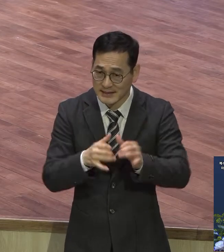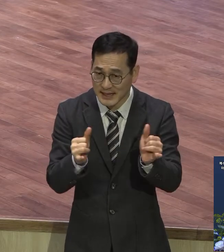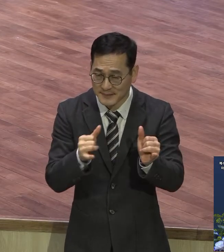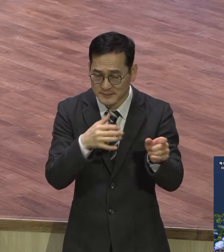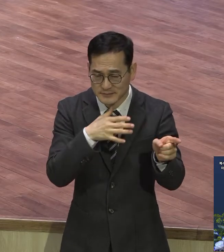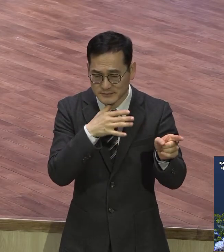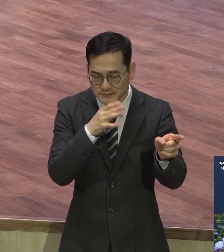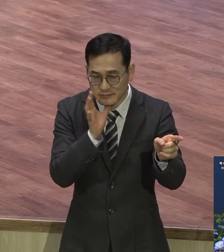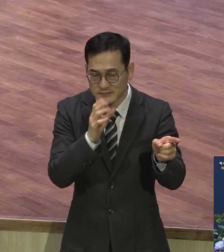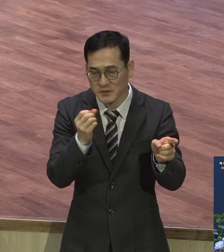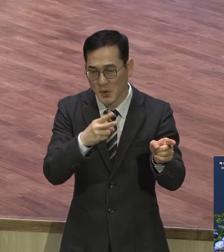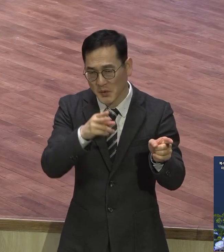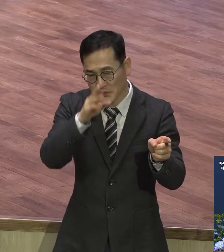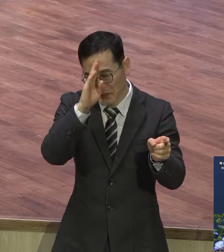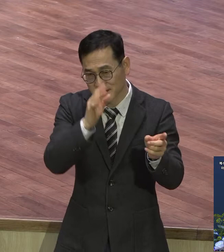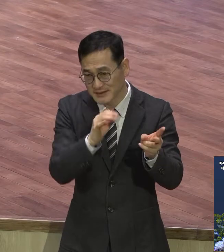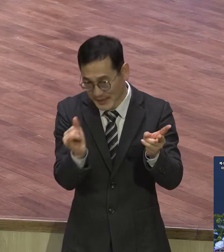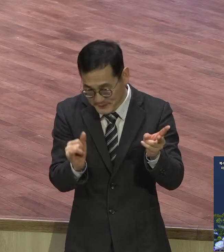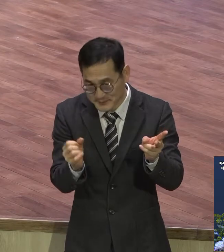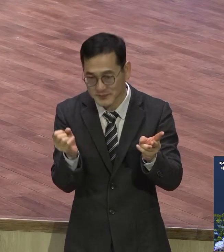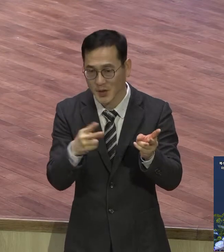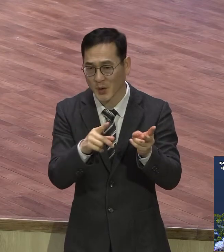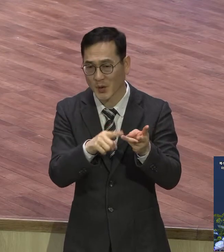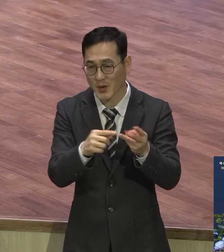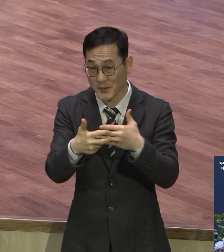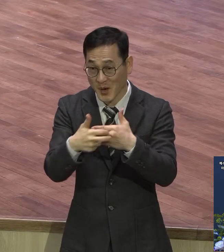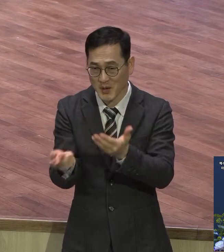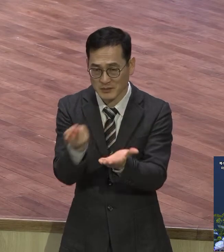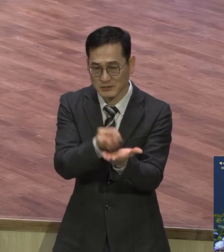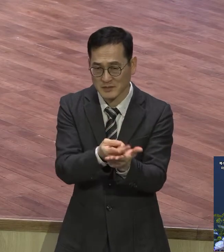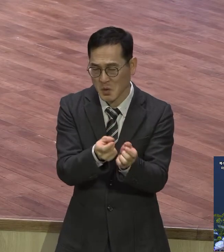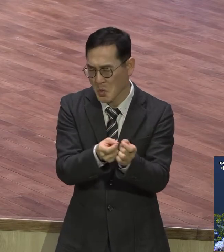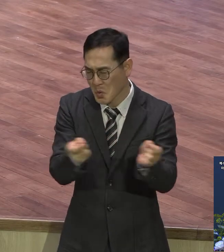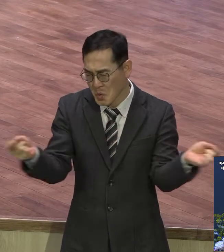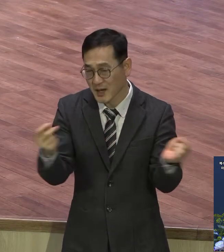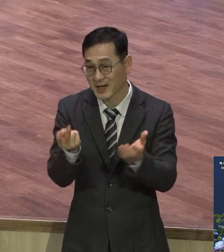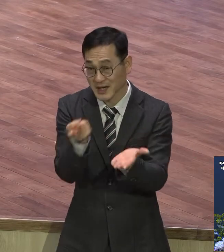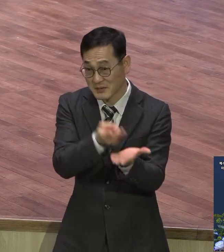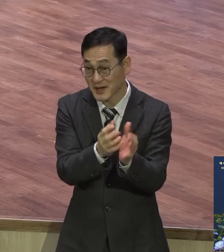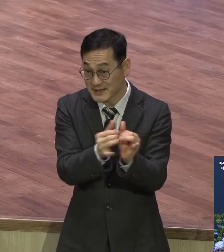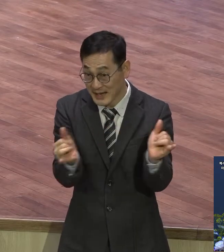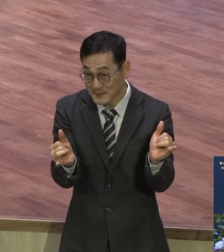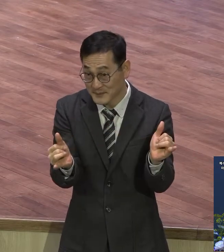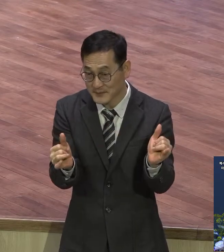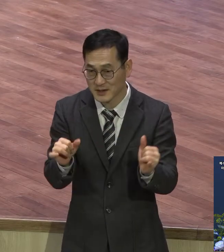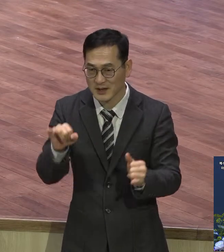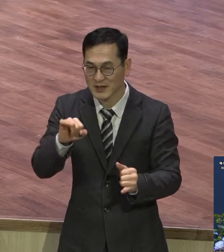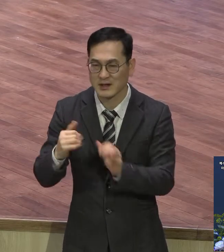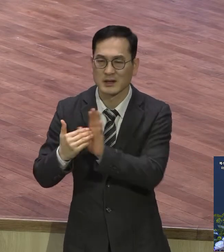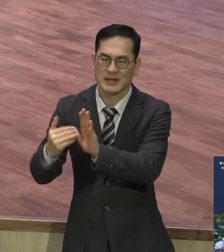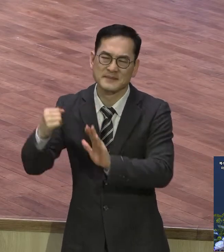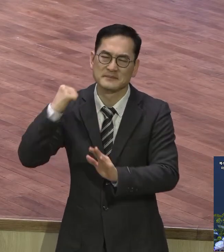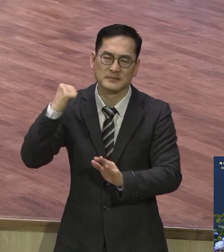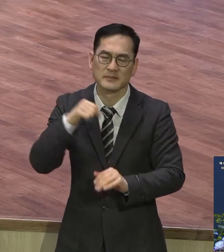있는 분들 또 병원에 오랫동안 입원에 있었던 이런 분들 면역력이 많이 떨어진 분들이